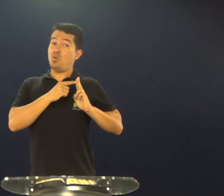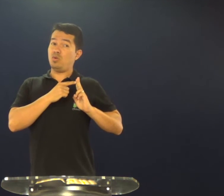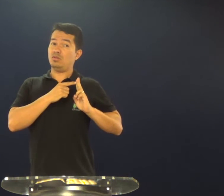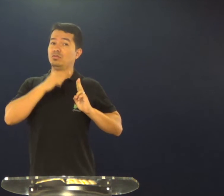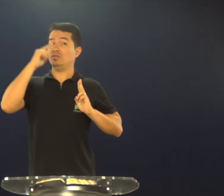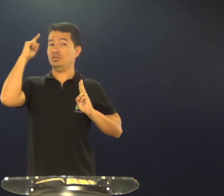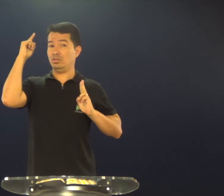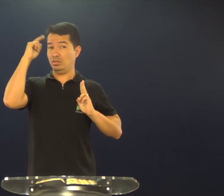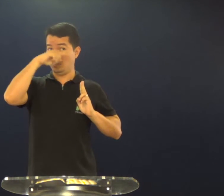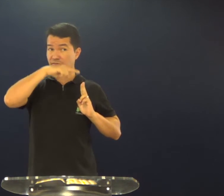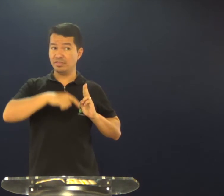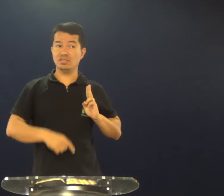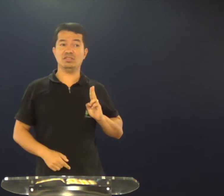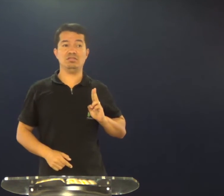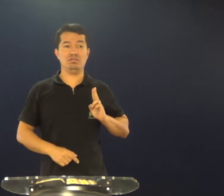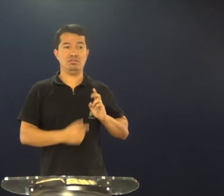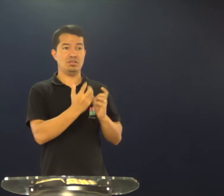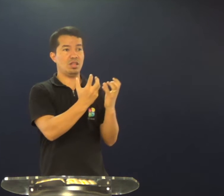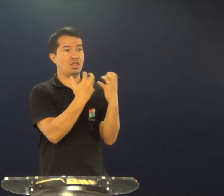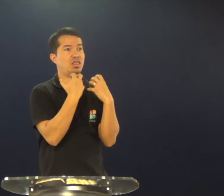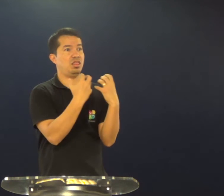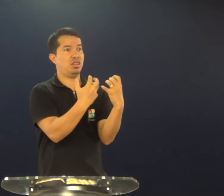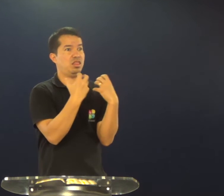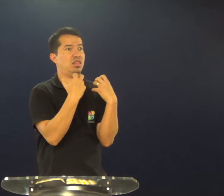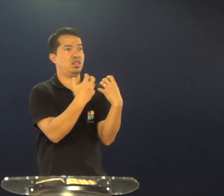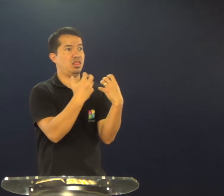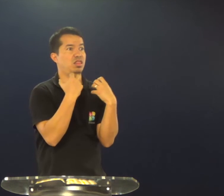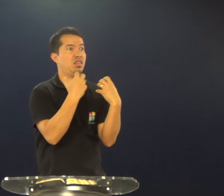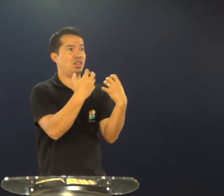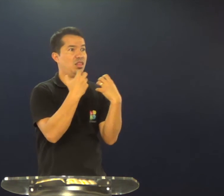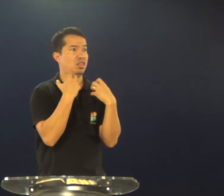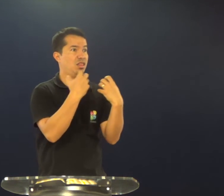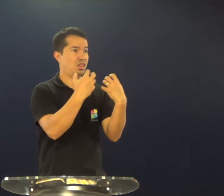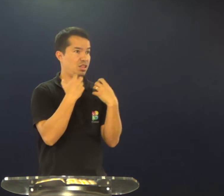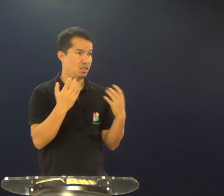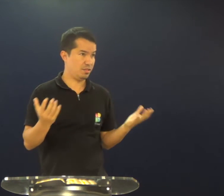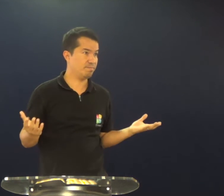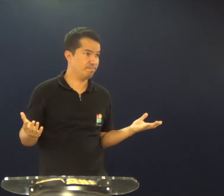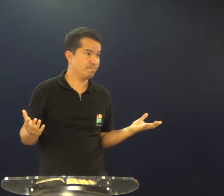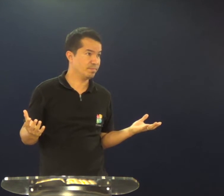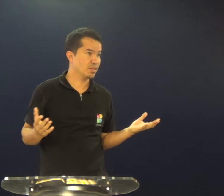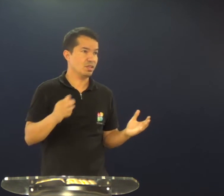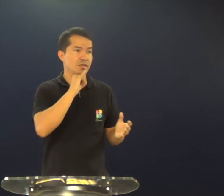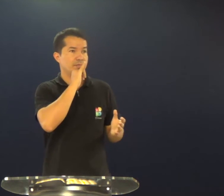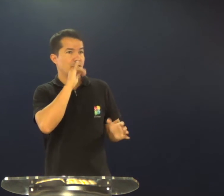O seu eu é difícil, o nosso eu, ele nos envolve,